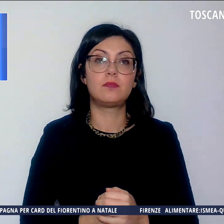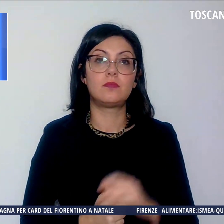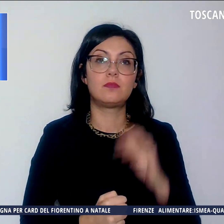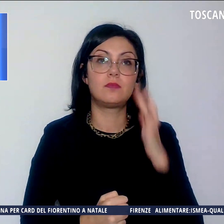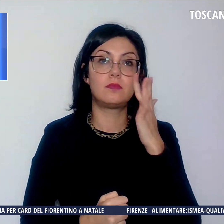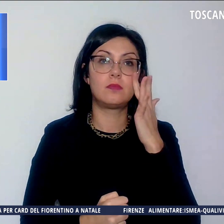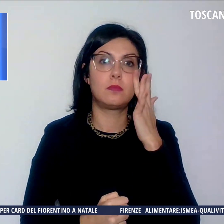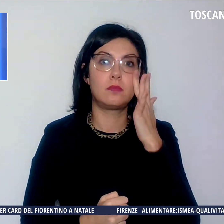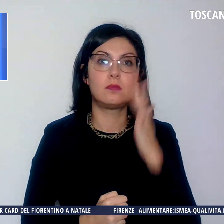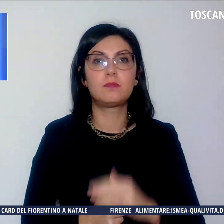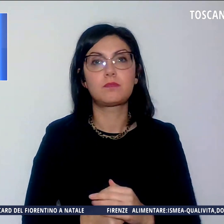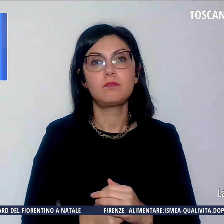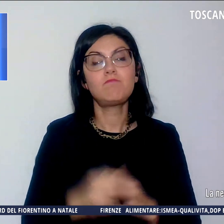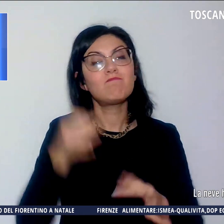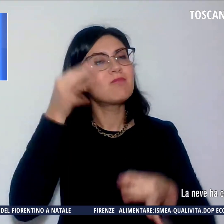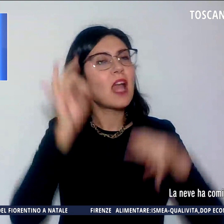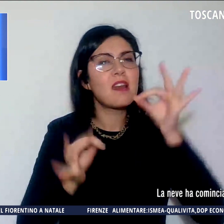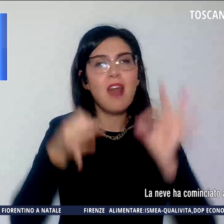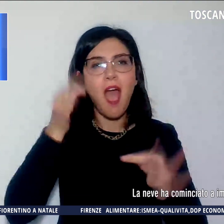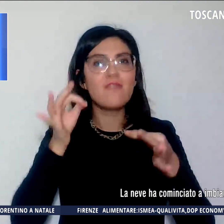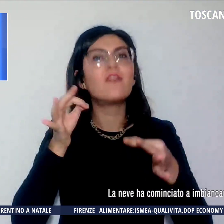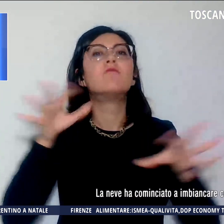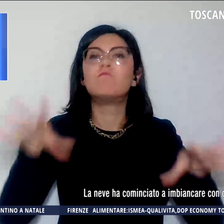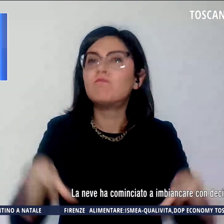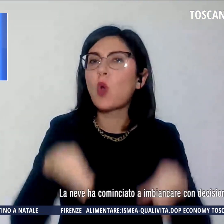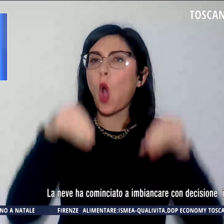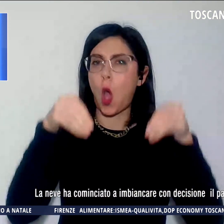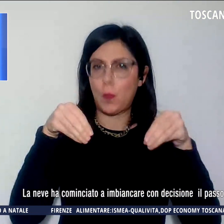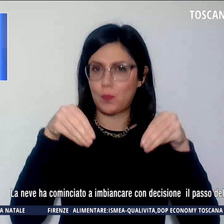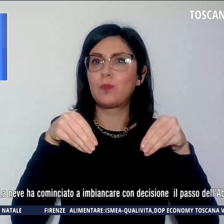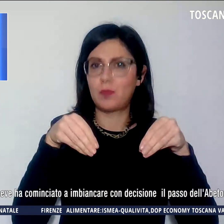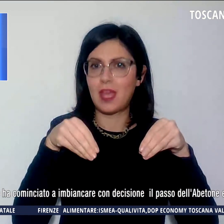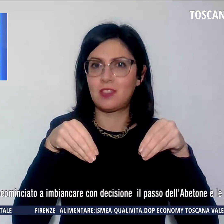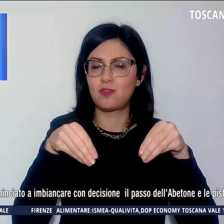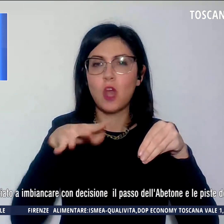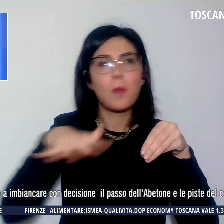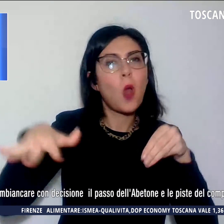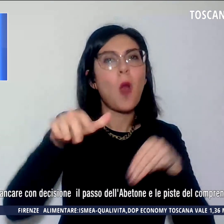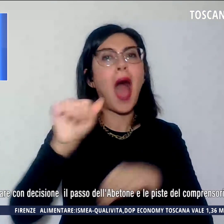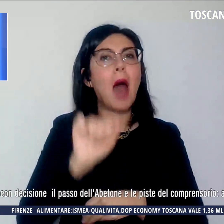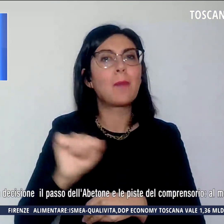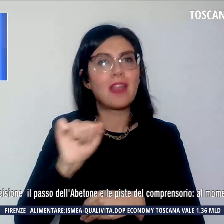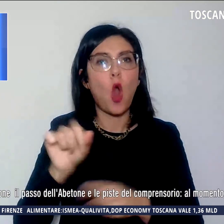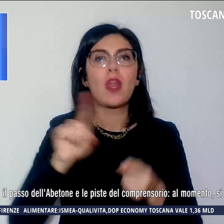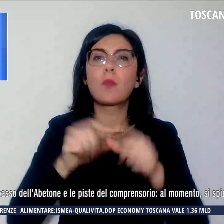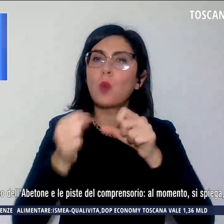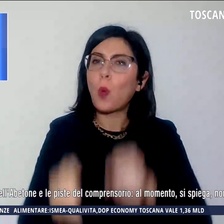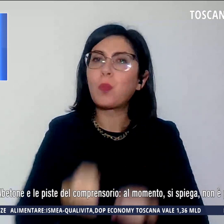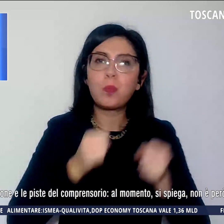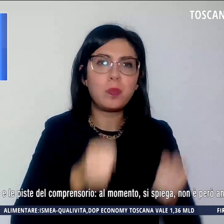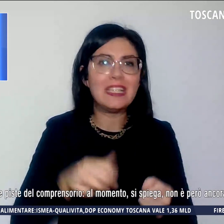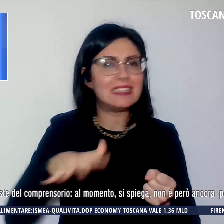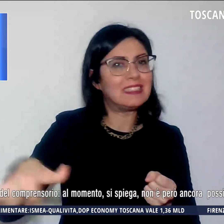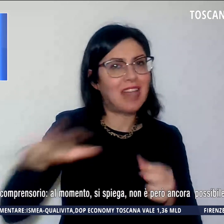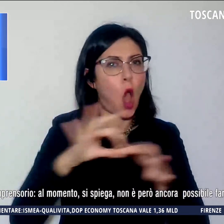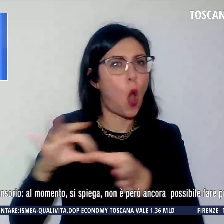La neve ha cominciato a imbiancare con decisione il passo della betone e le piste del comprensorio sciistico.